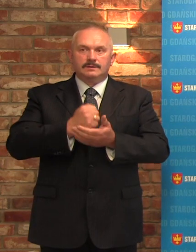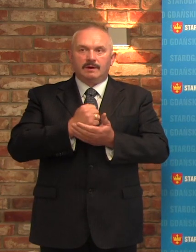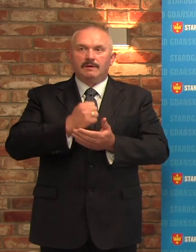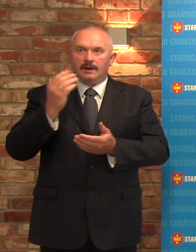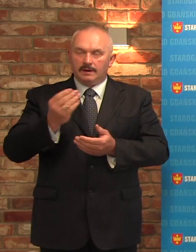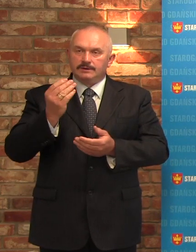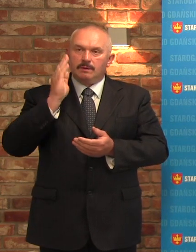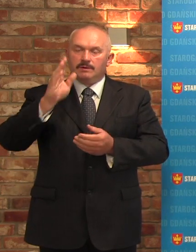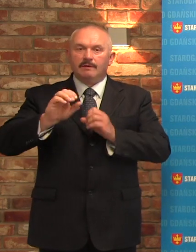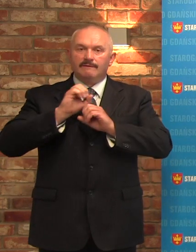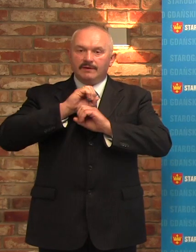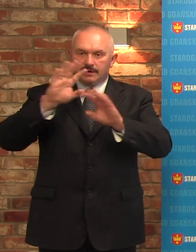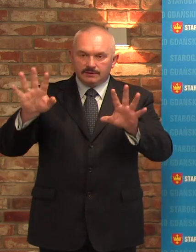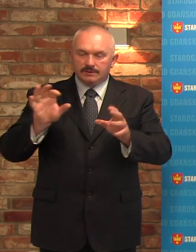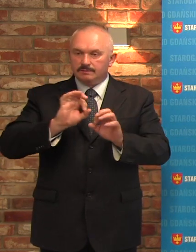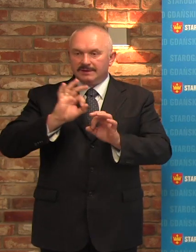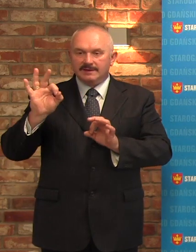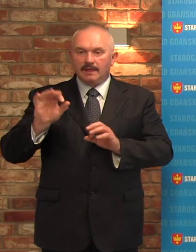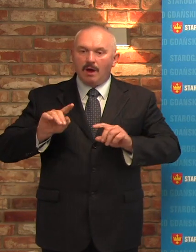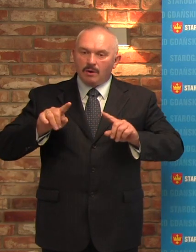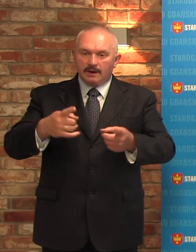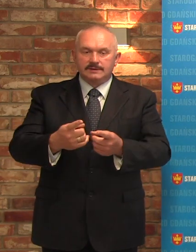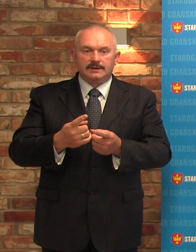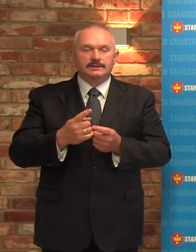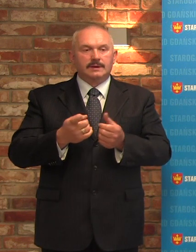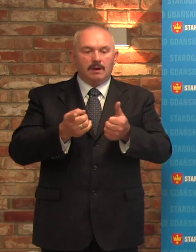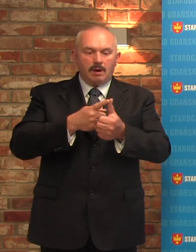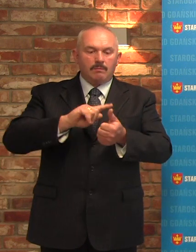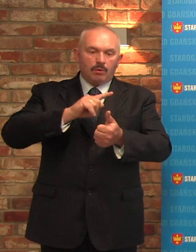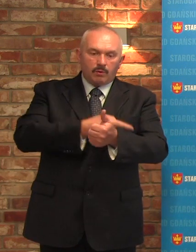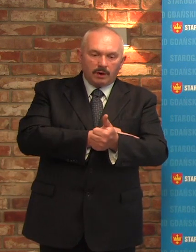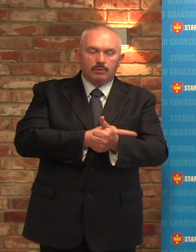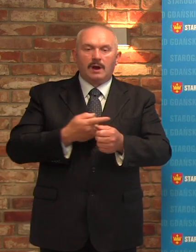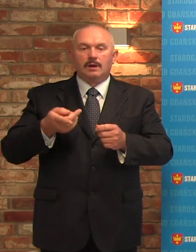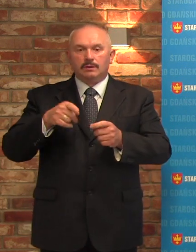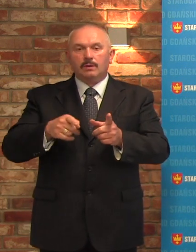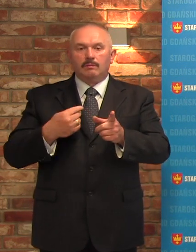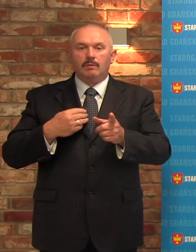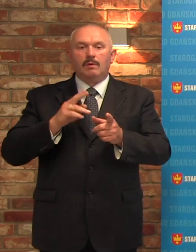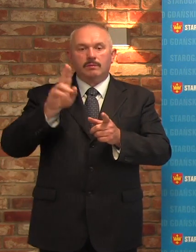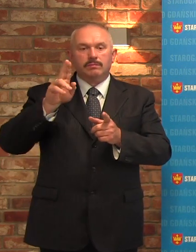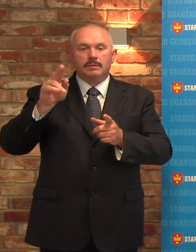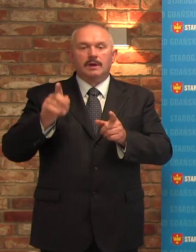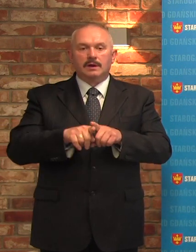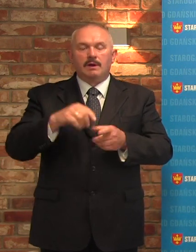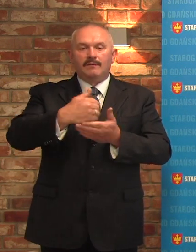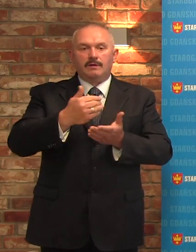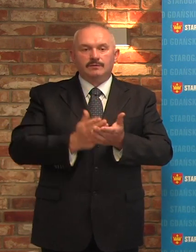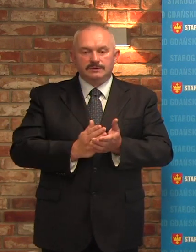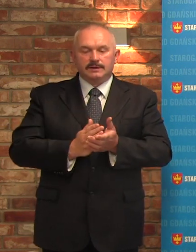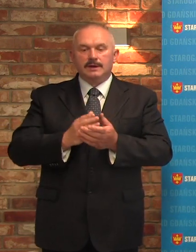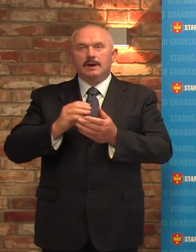powołane do tego instytucje, taką jak prokuratura, do której zgłosiliśmy sprawę, oraz Wojewódzki Sąd